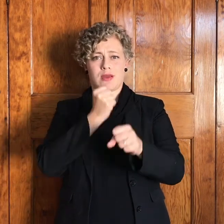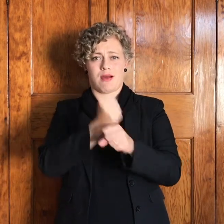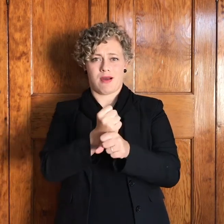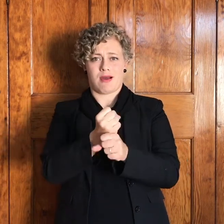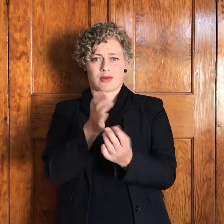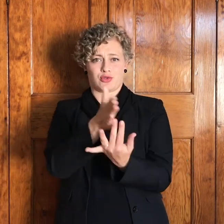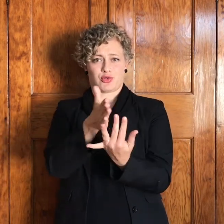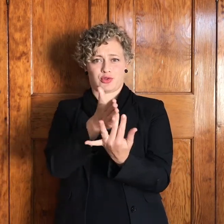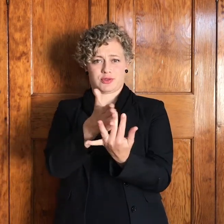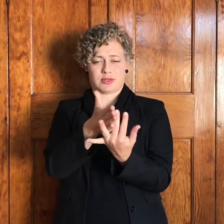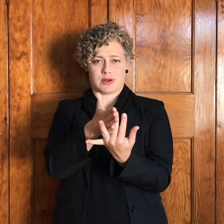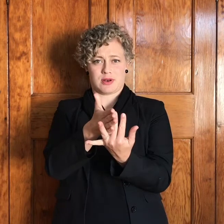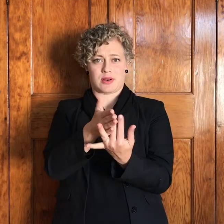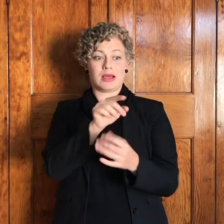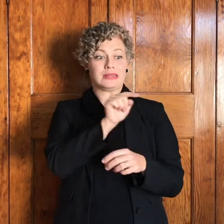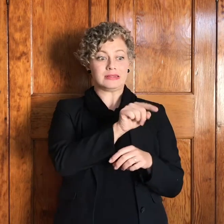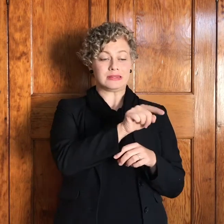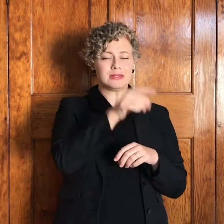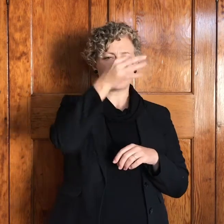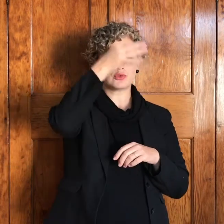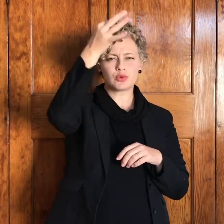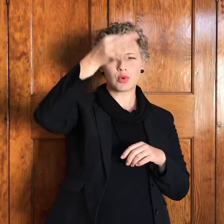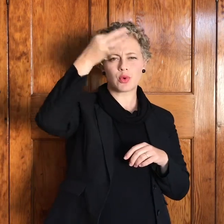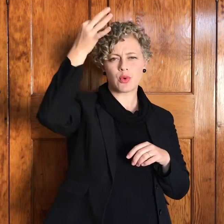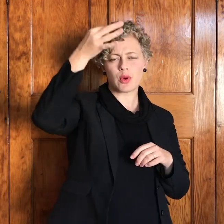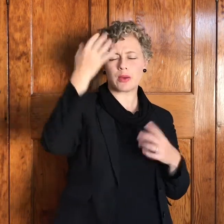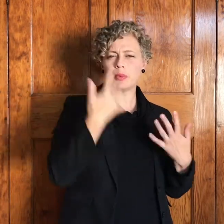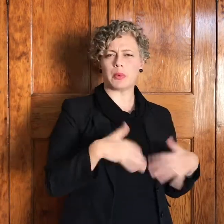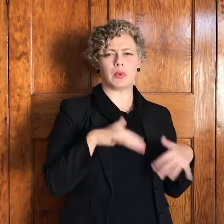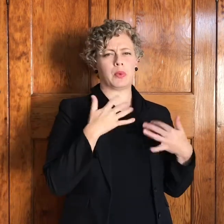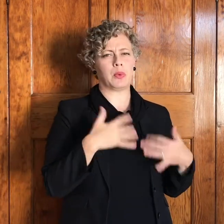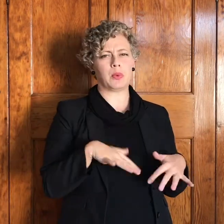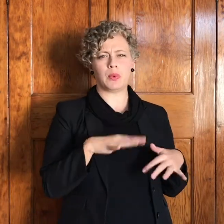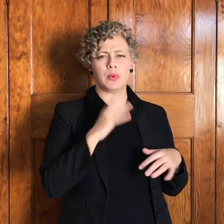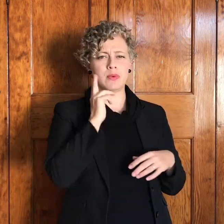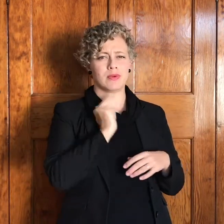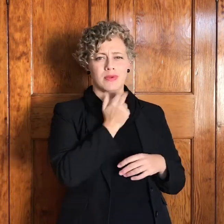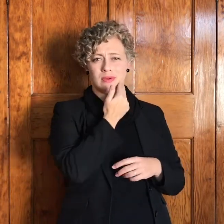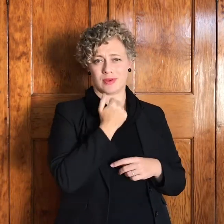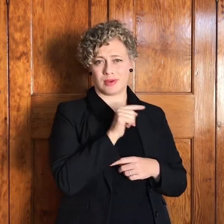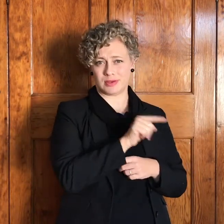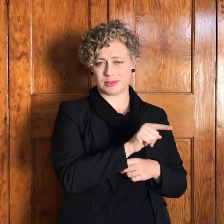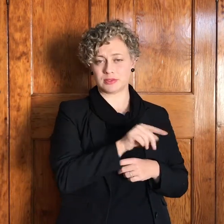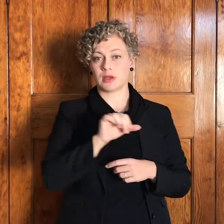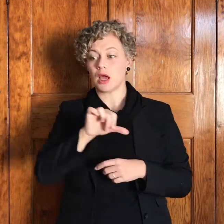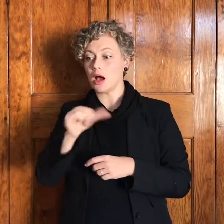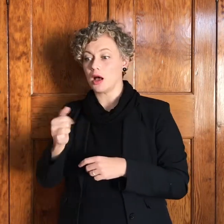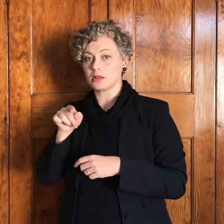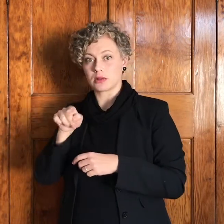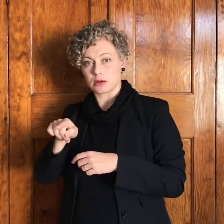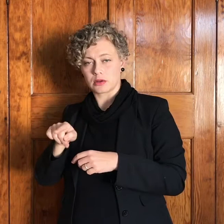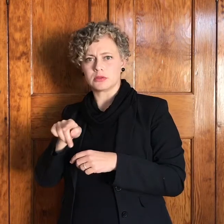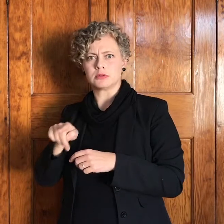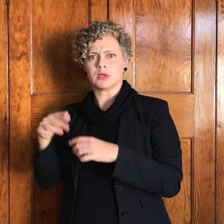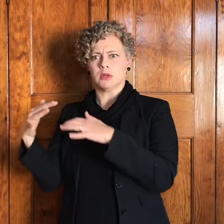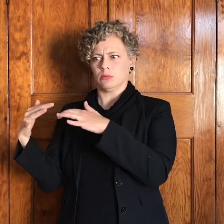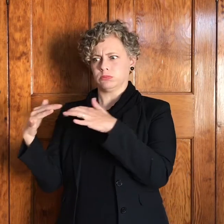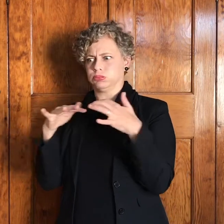anders die ene is een droom my heerlijke droom daarby betel die ane ene is een woestige vig by die